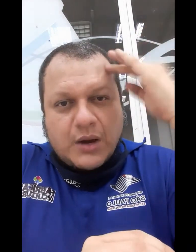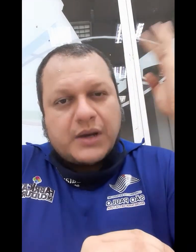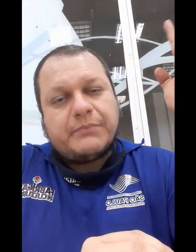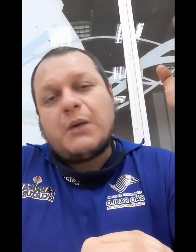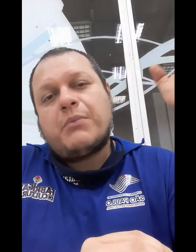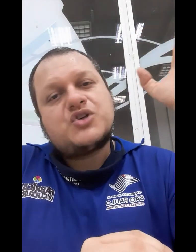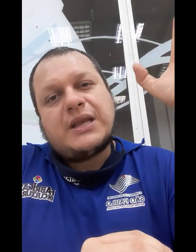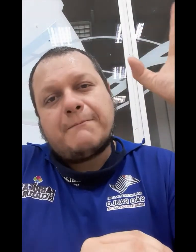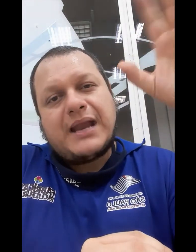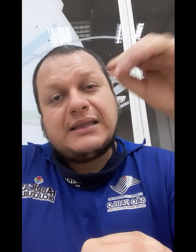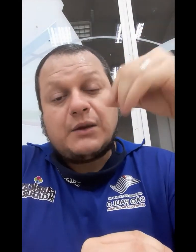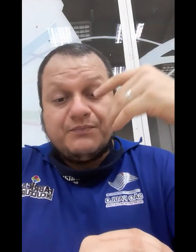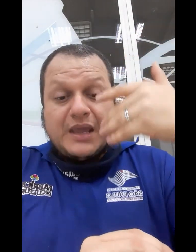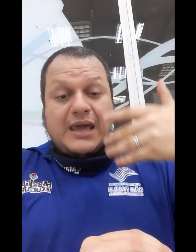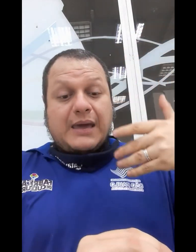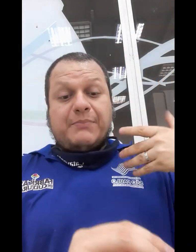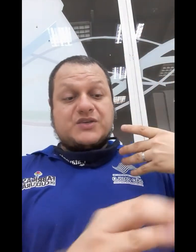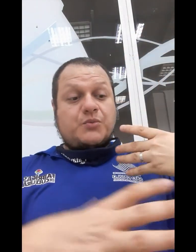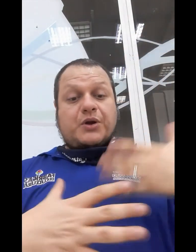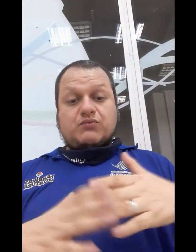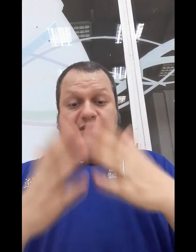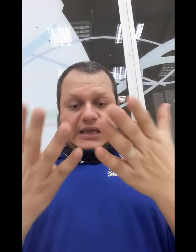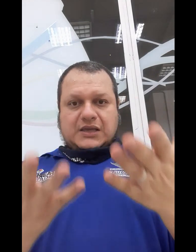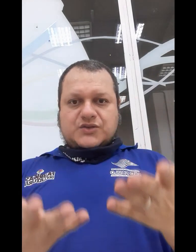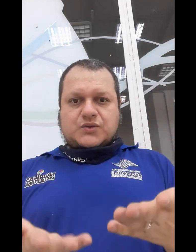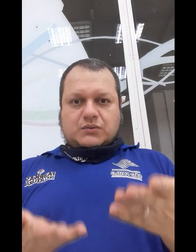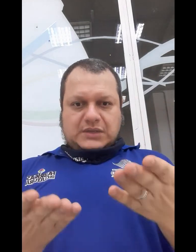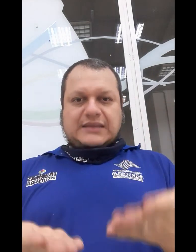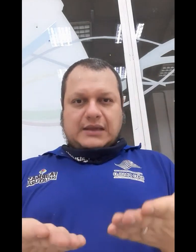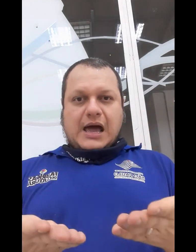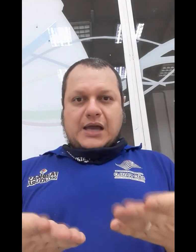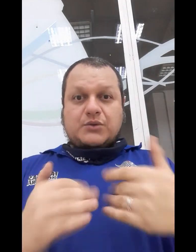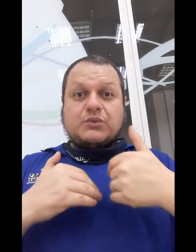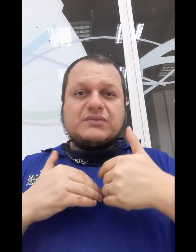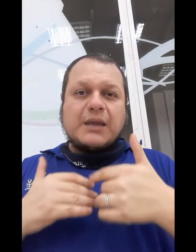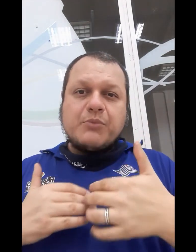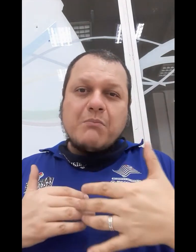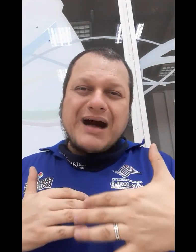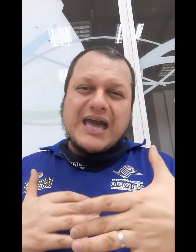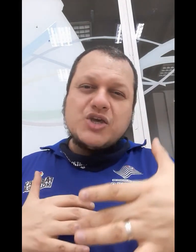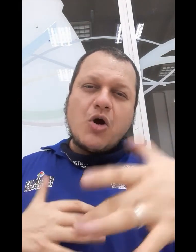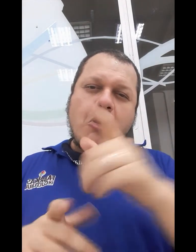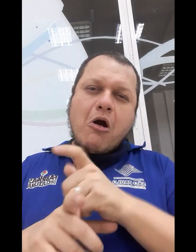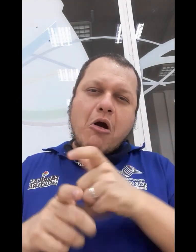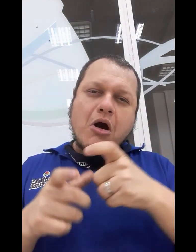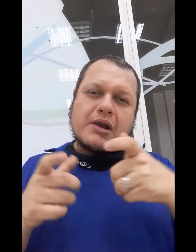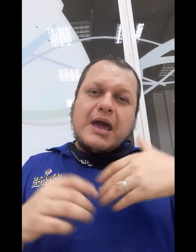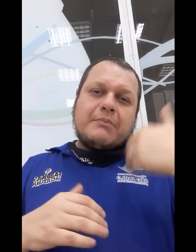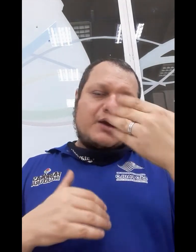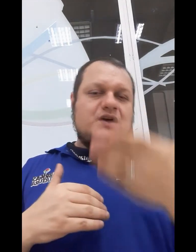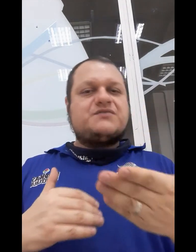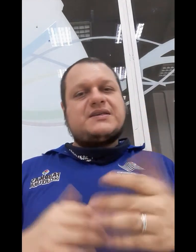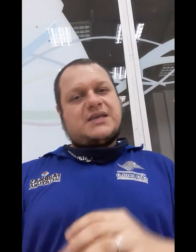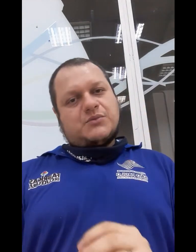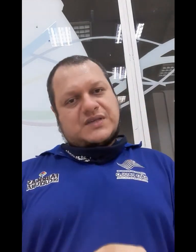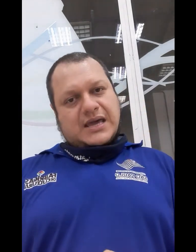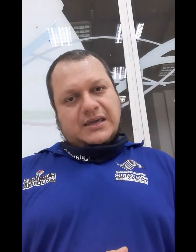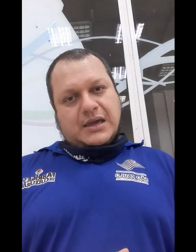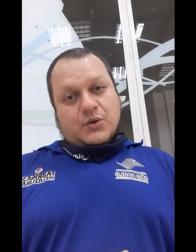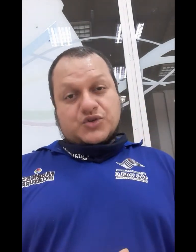na hora, não pode lembrar. Então, pressupõe um texto literário e um tempo maior para nós fazermos aí os